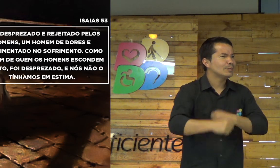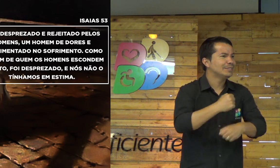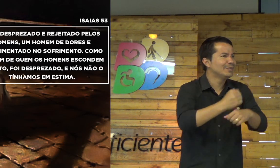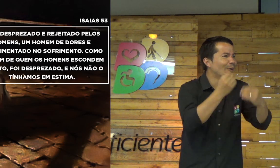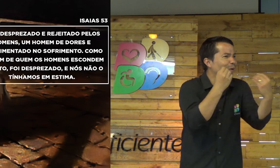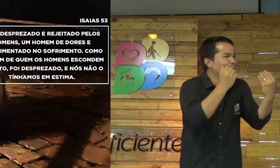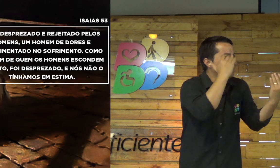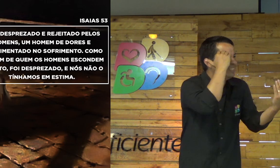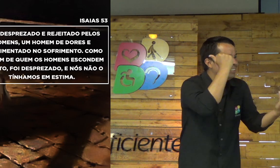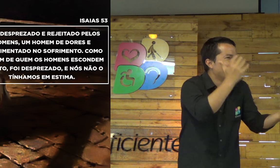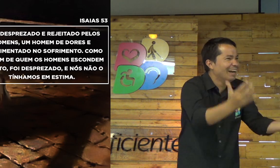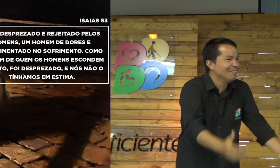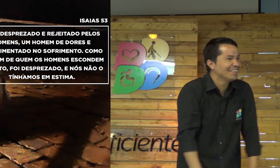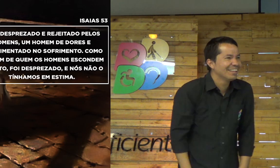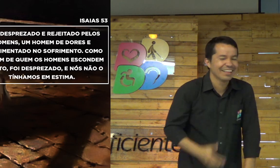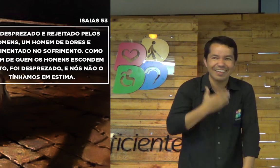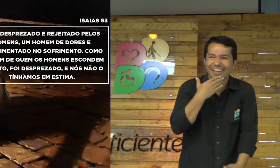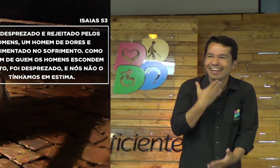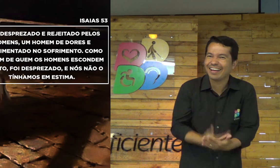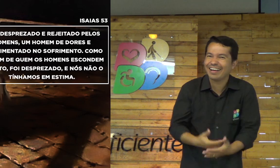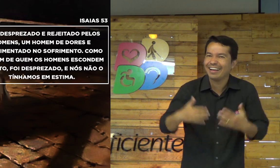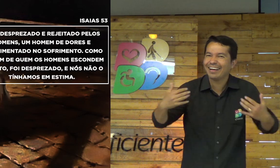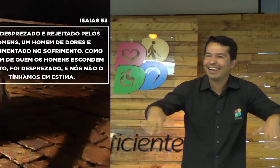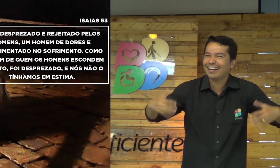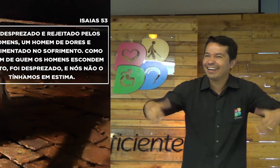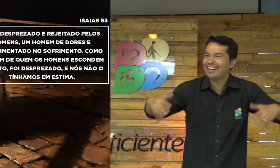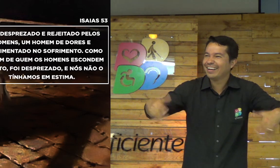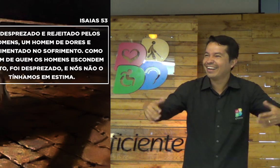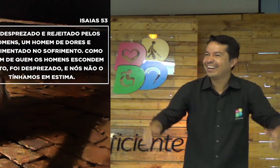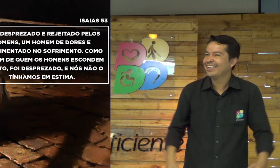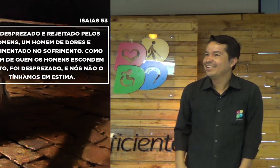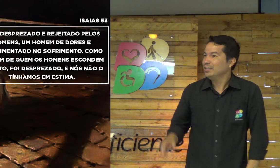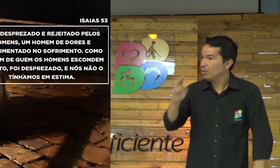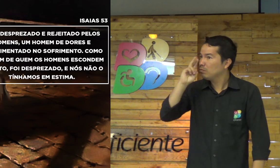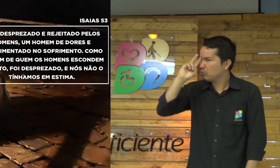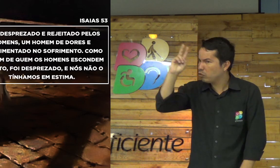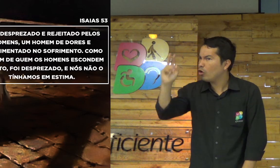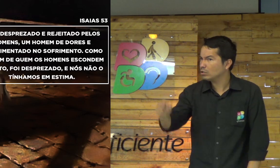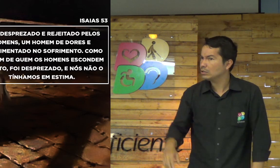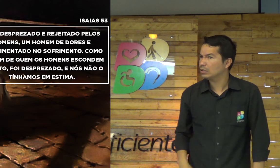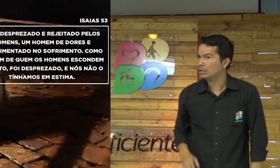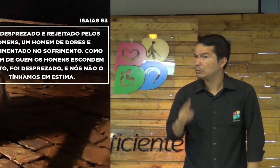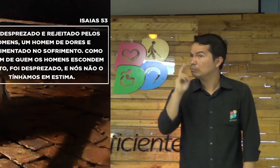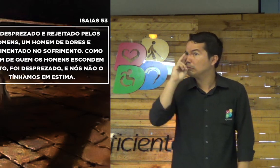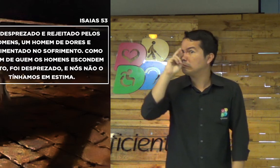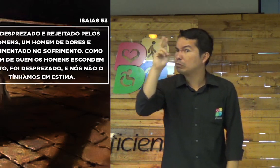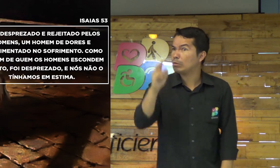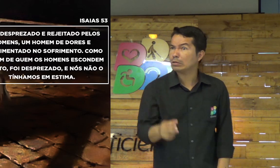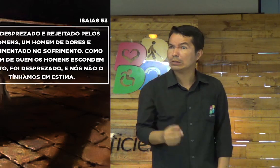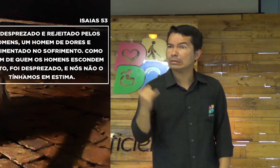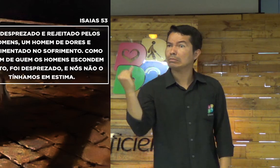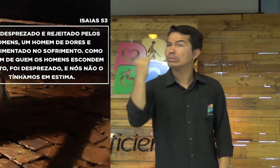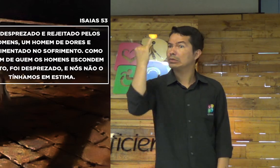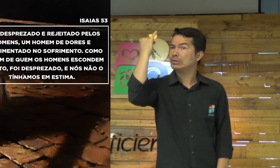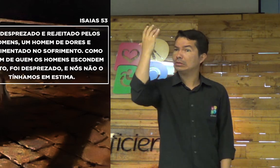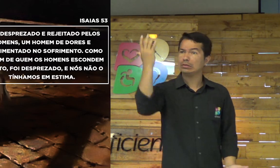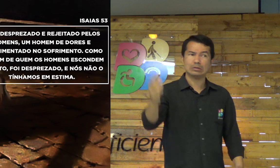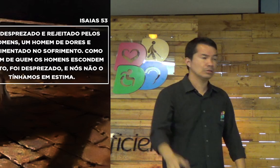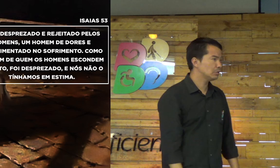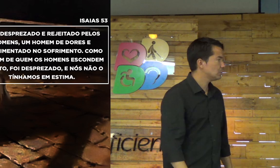Seiscentos anos antes. Como que ele sabia? Eu fico admirado com isso. É muito forte. É muito importante